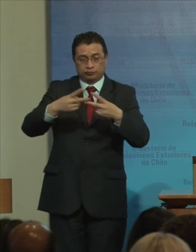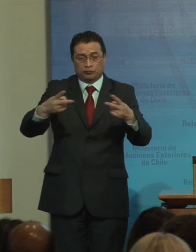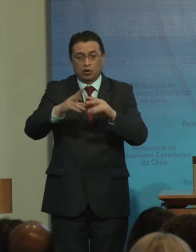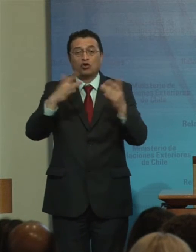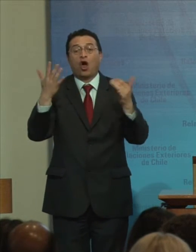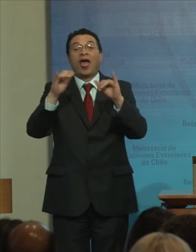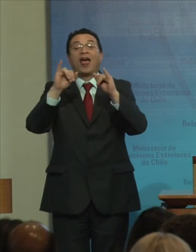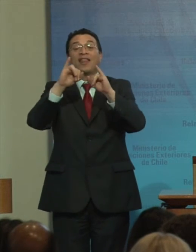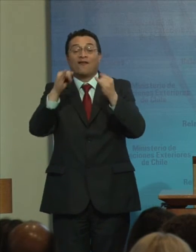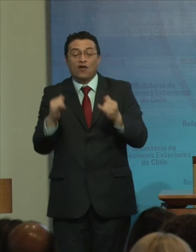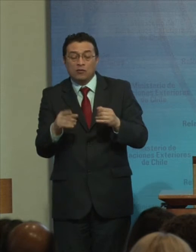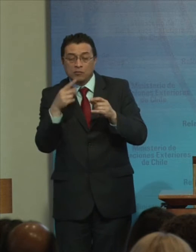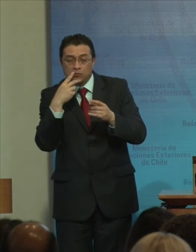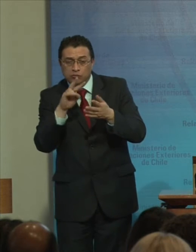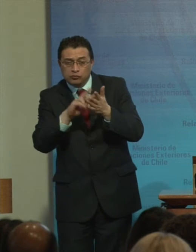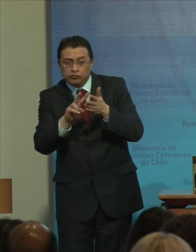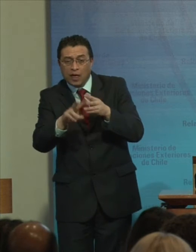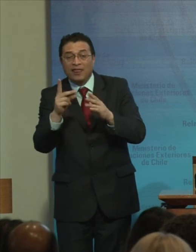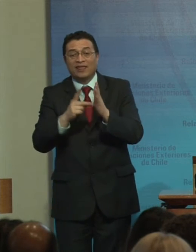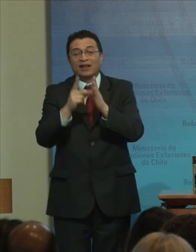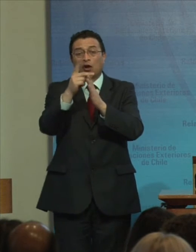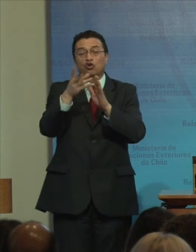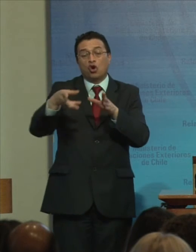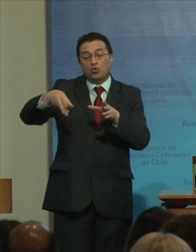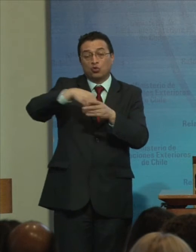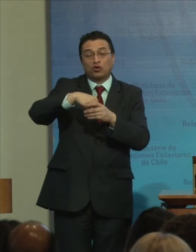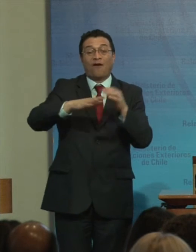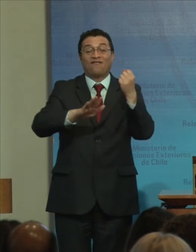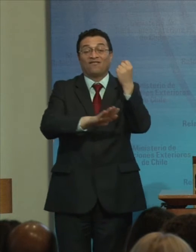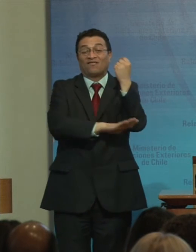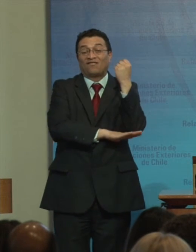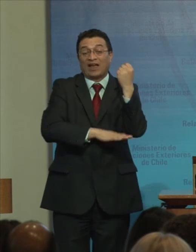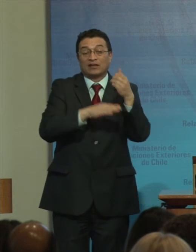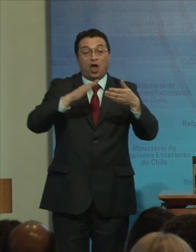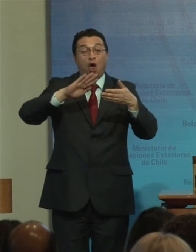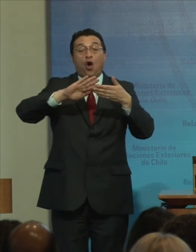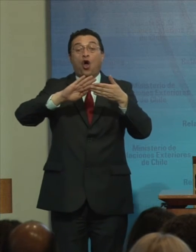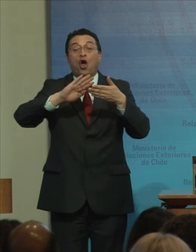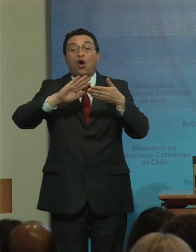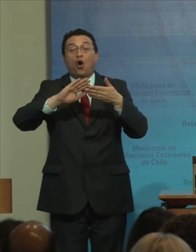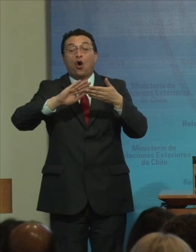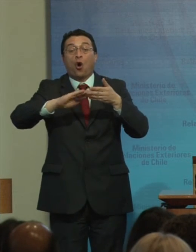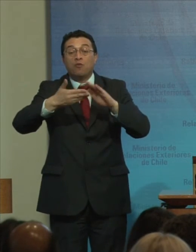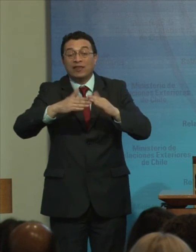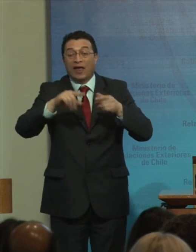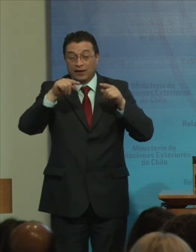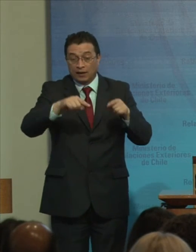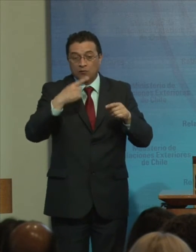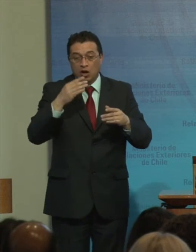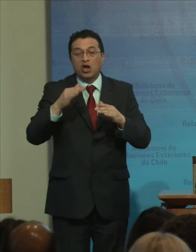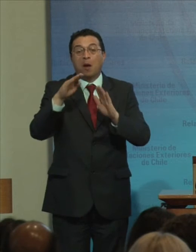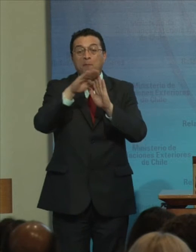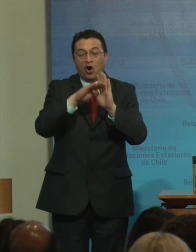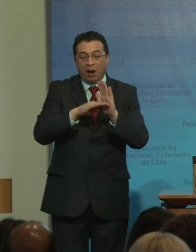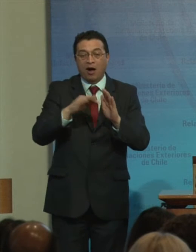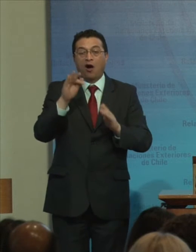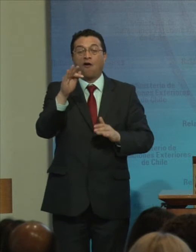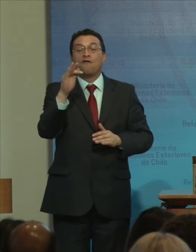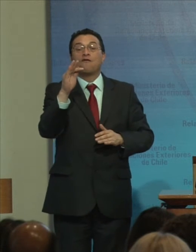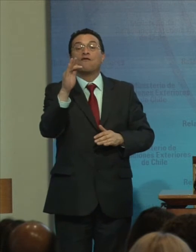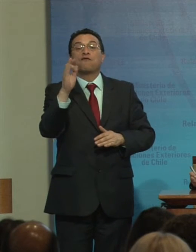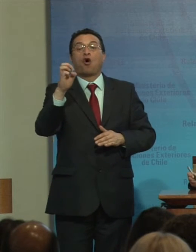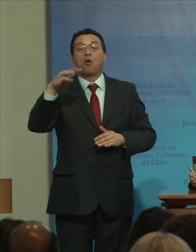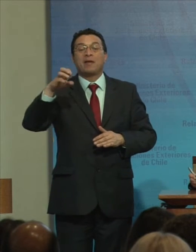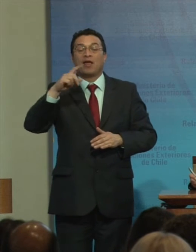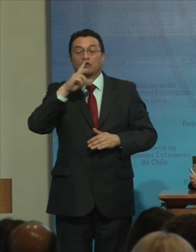Implementación Del programa De desarrollo Inclusivo Con base Comunitaria Saliendo del Escondite Y el programa De fomento Del turismo Acesible